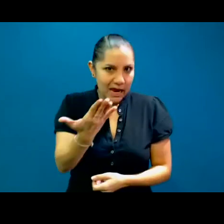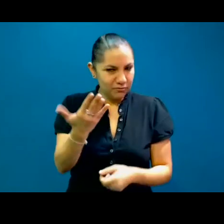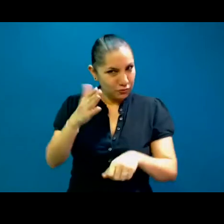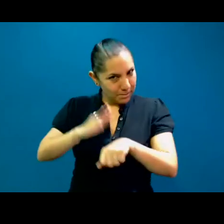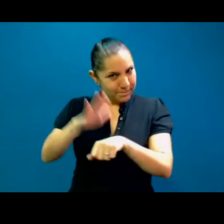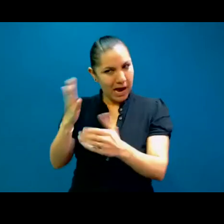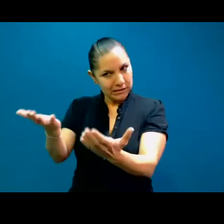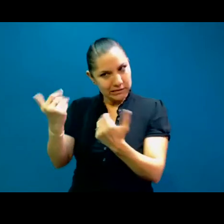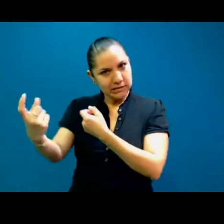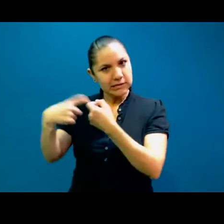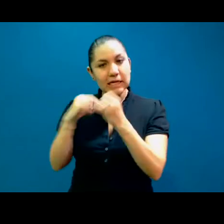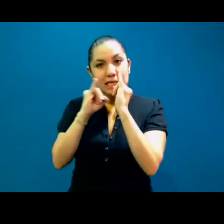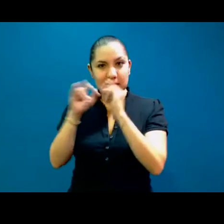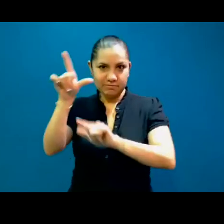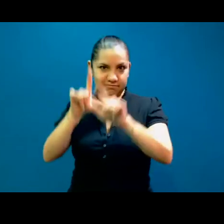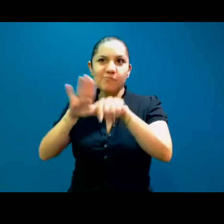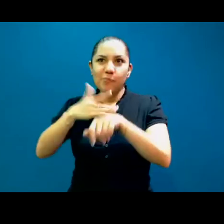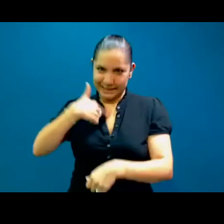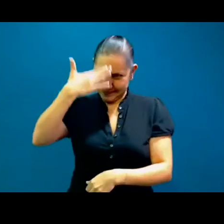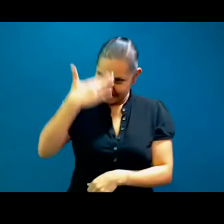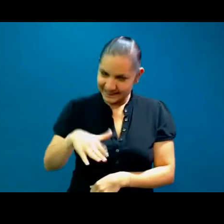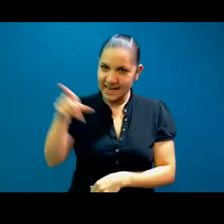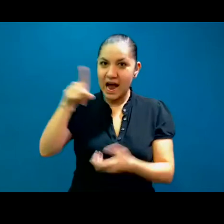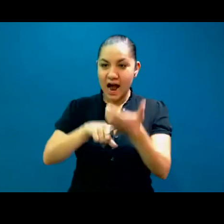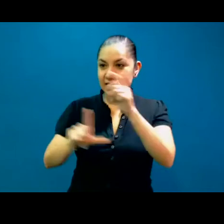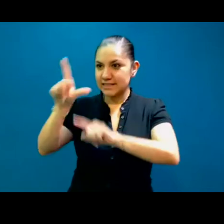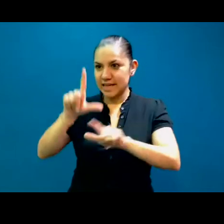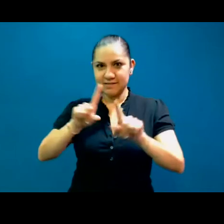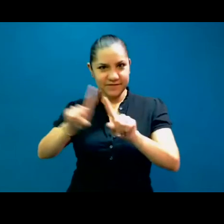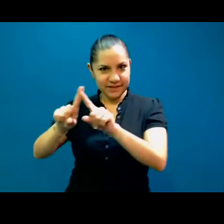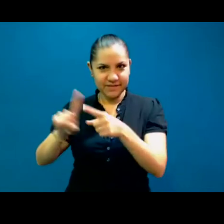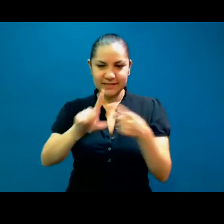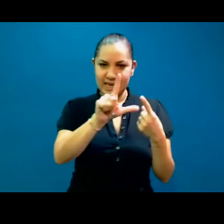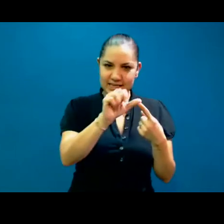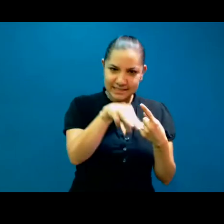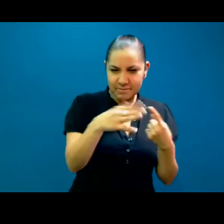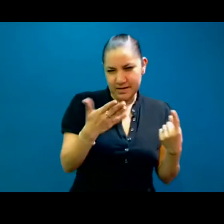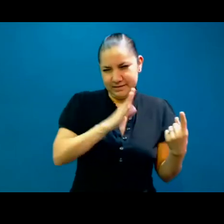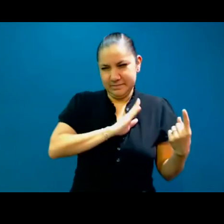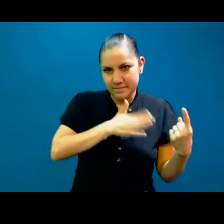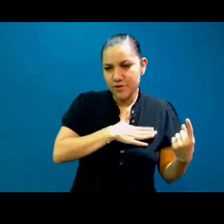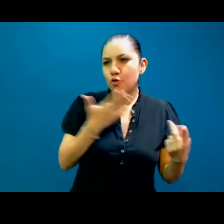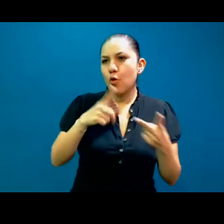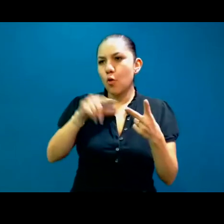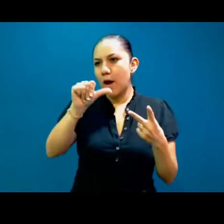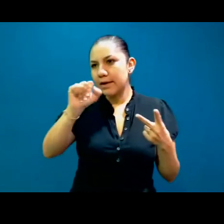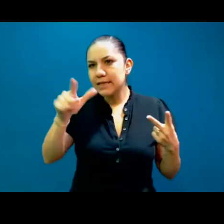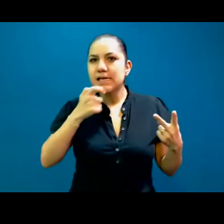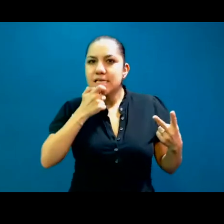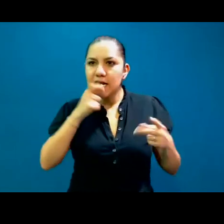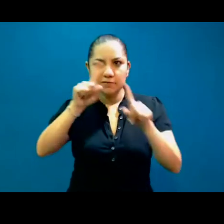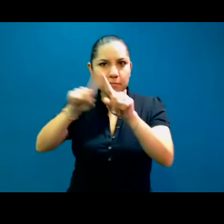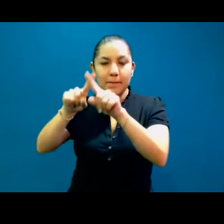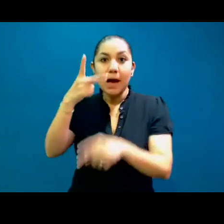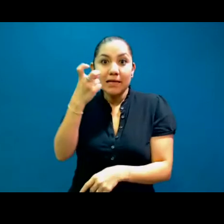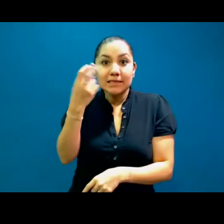yo sé que hay intérpretes de señas en español, hay intérpretes de señas en inglés, pero es muy importante que podamos combinar todos estos esfuerzos, porque hay muchas